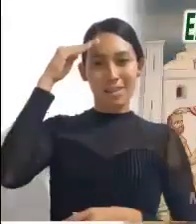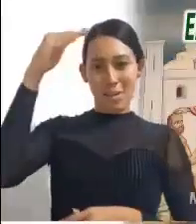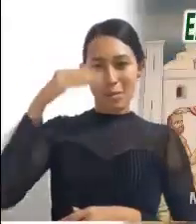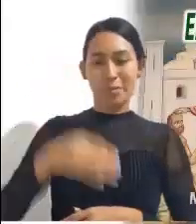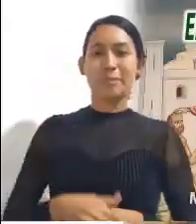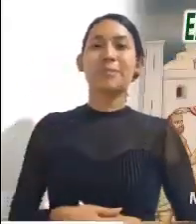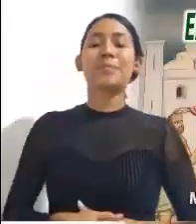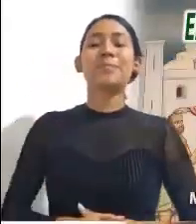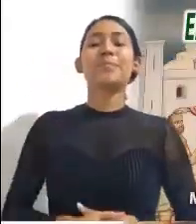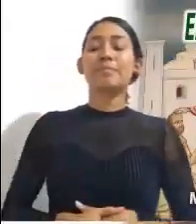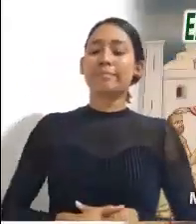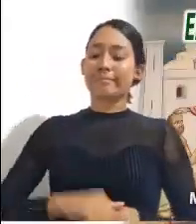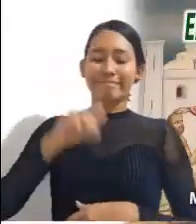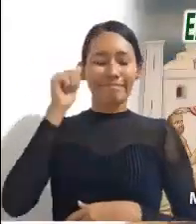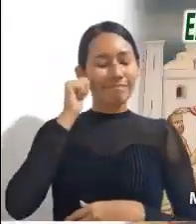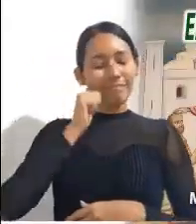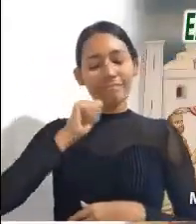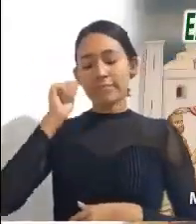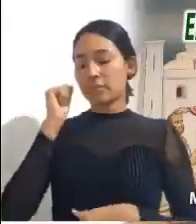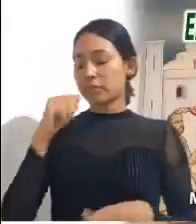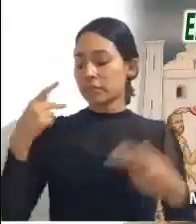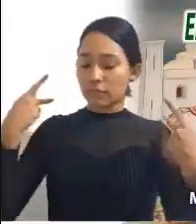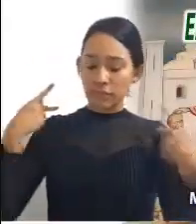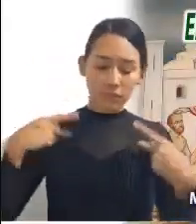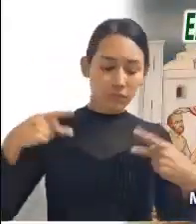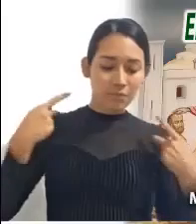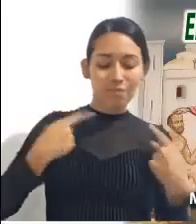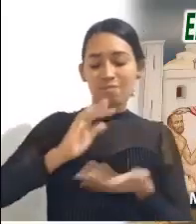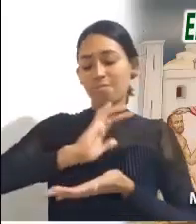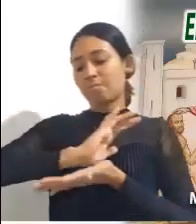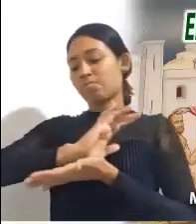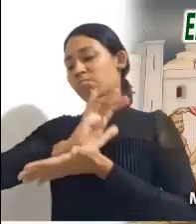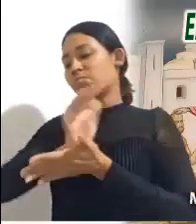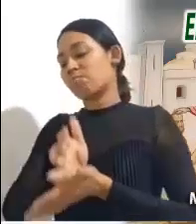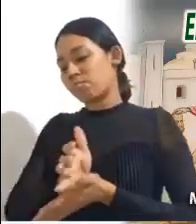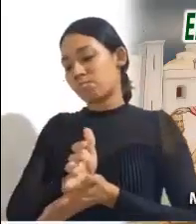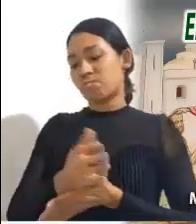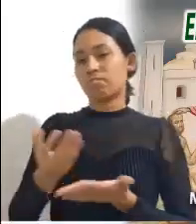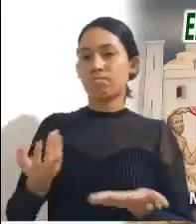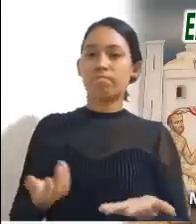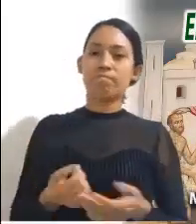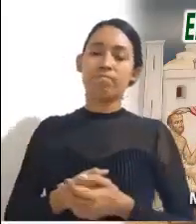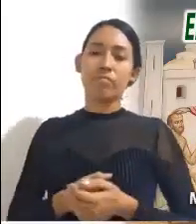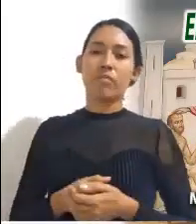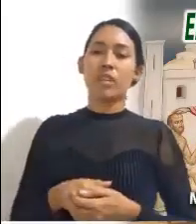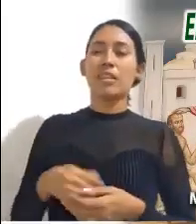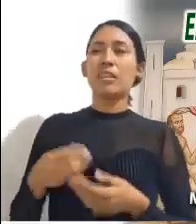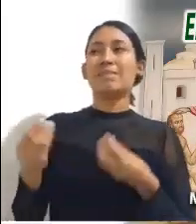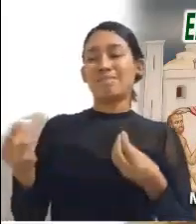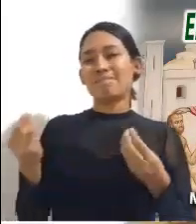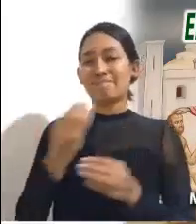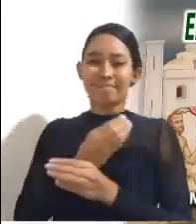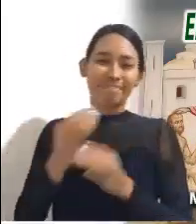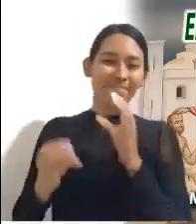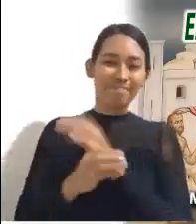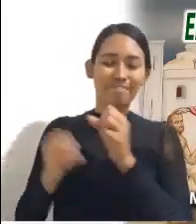Palabra del Señor. Siempre ha habido personas que son marginadas por la sociedad. Los